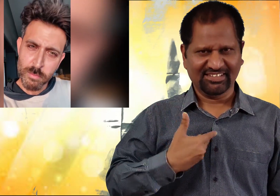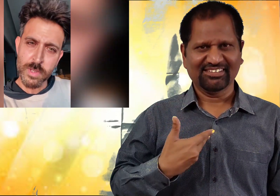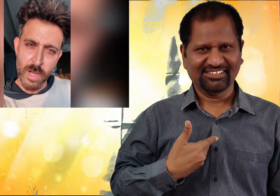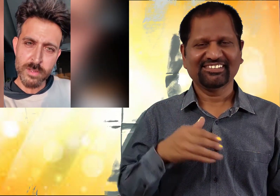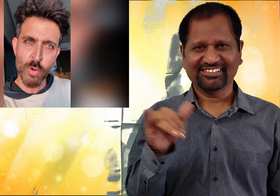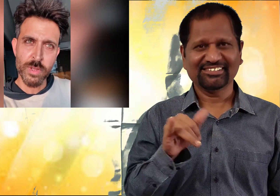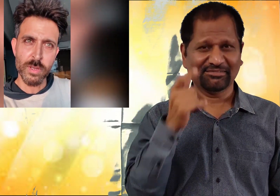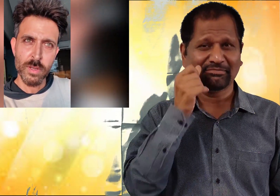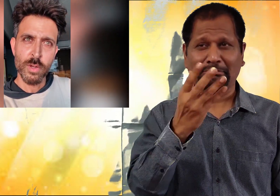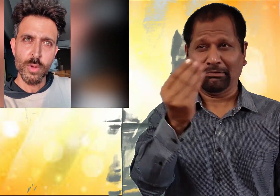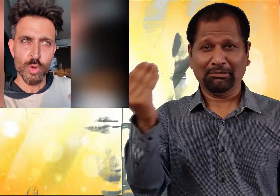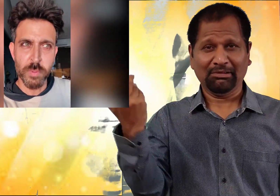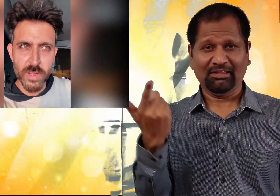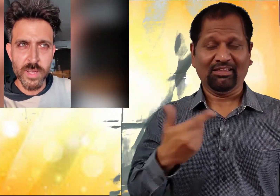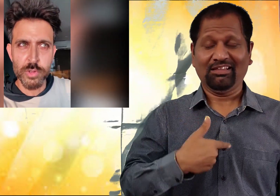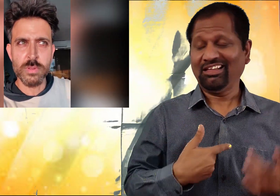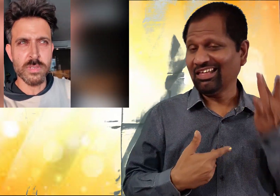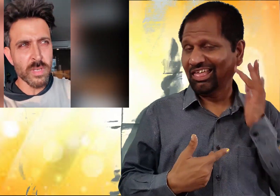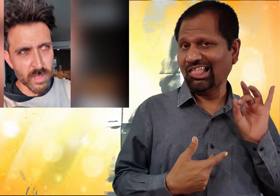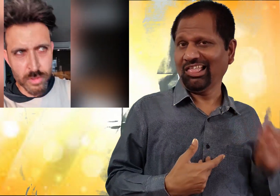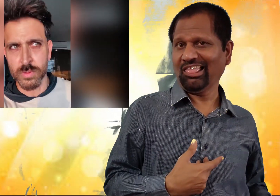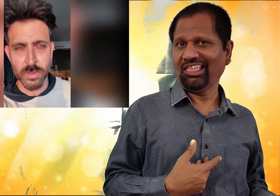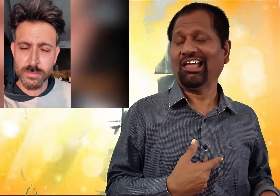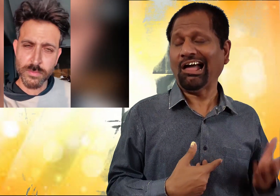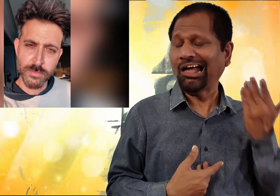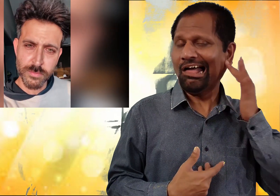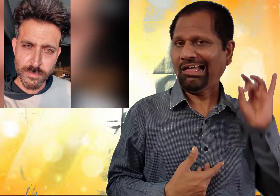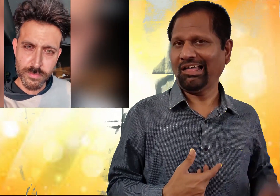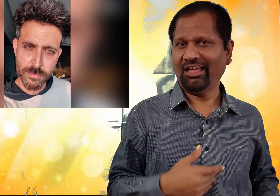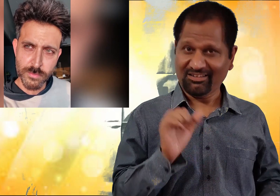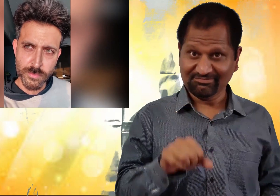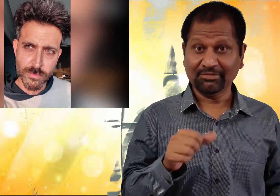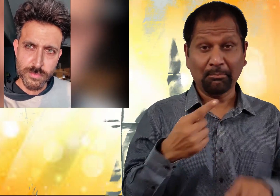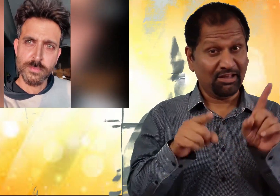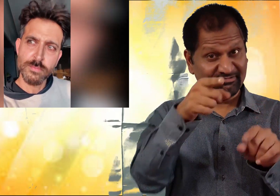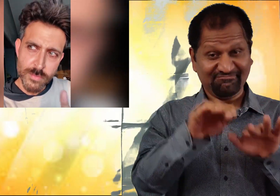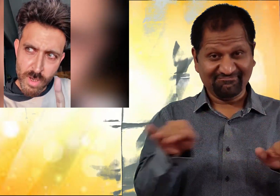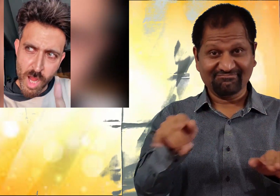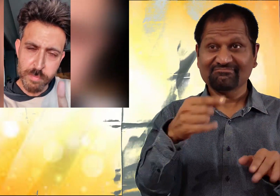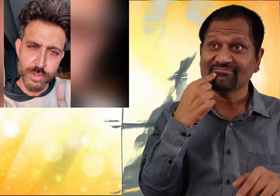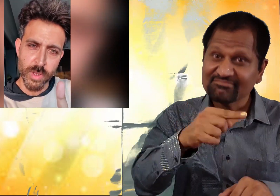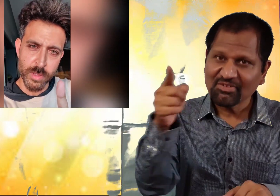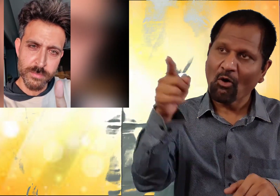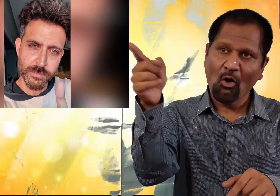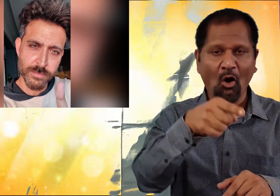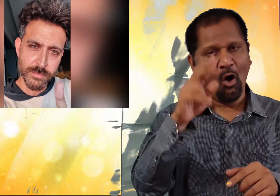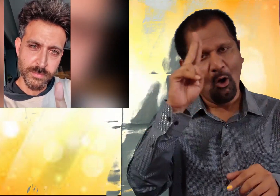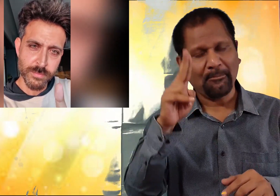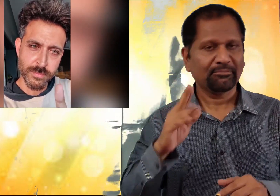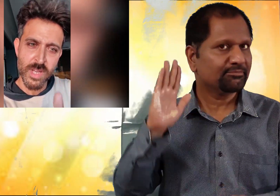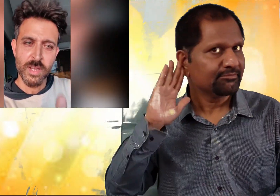मैं जानता हूँ कि कुछ बड़े हैं जो किसी की नहीं सुनते हैं पर आपकी सुनेंगे